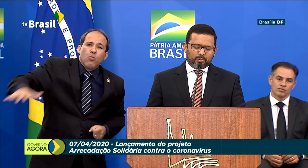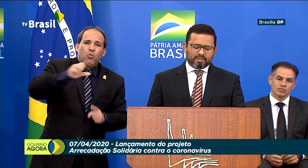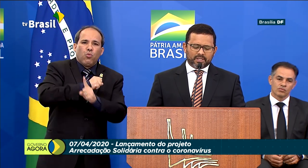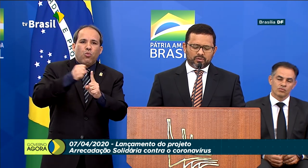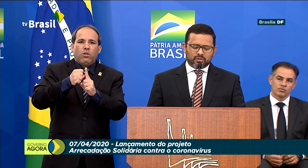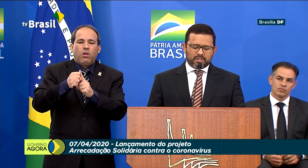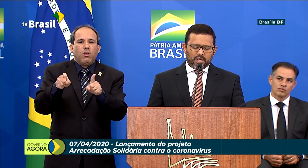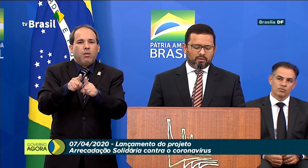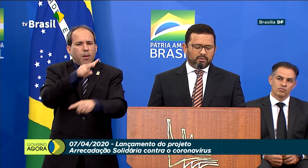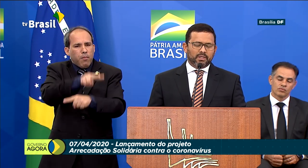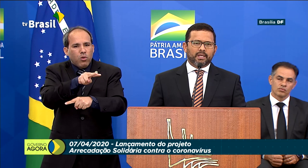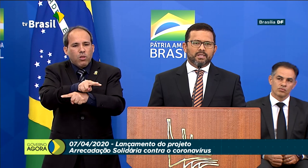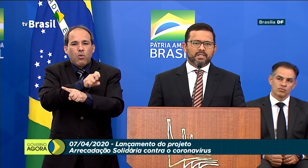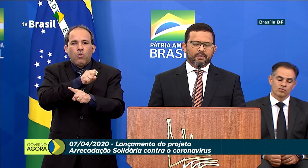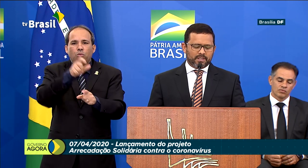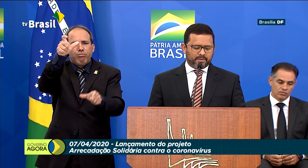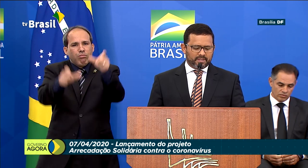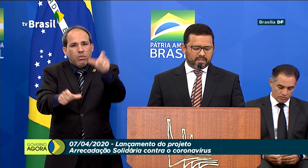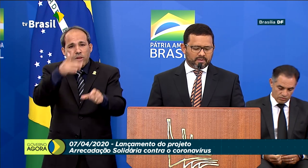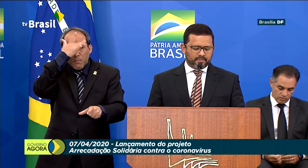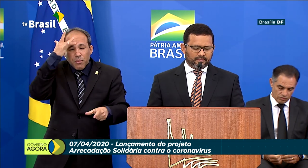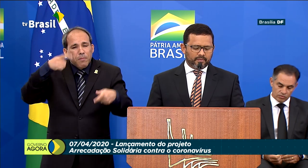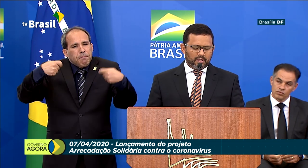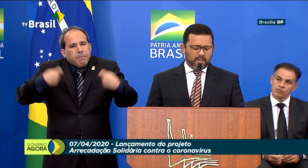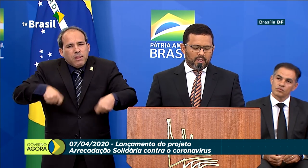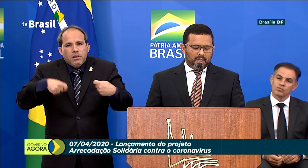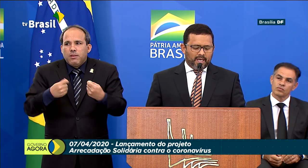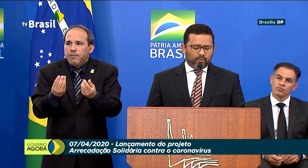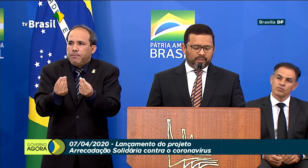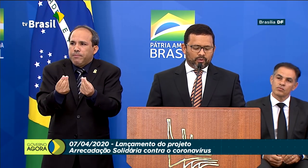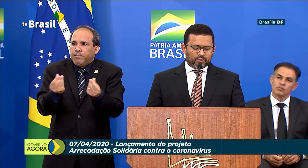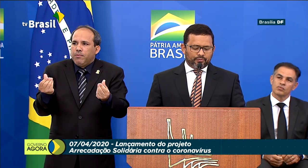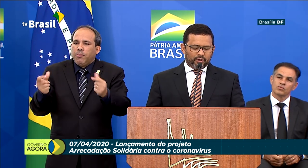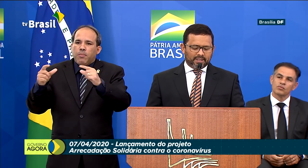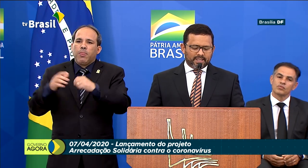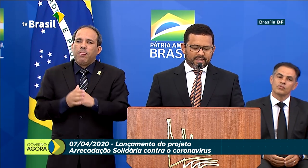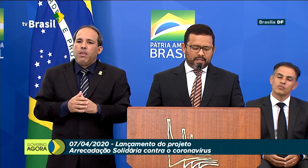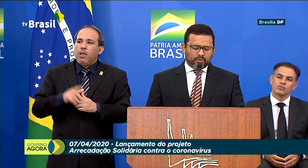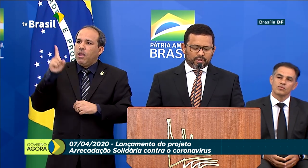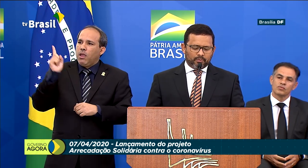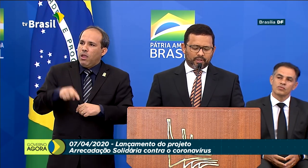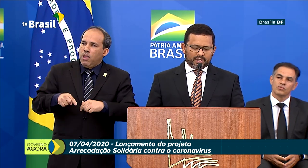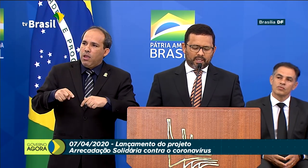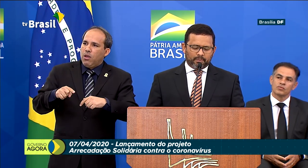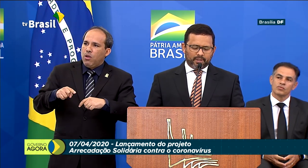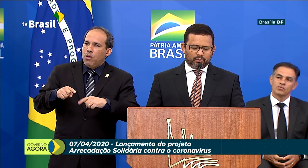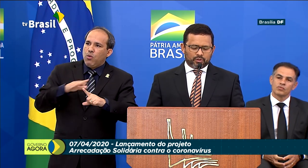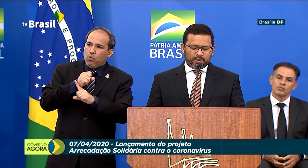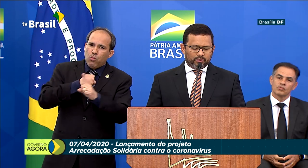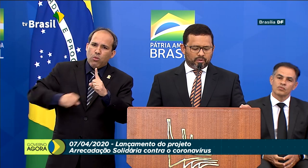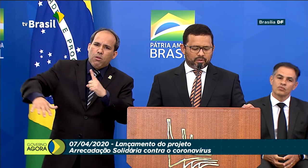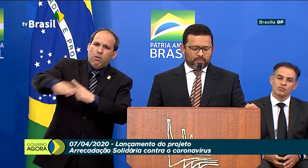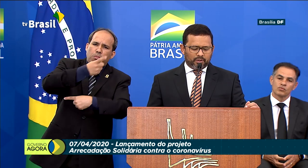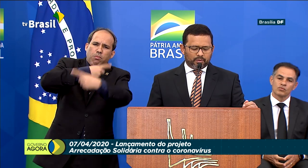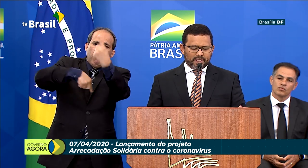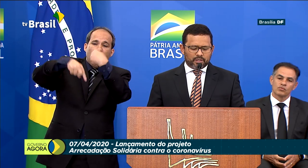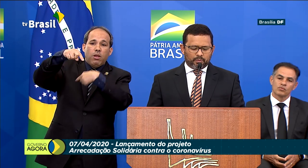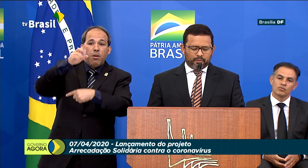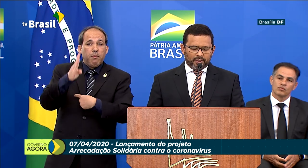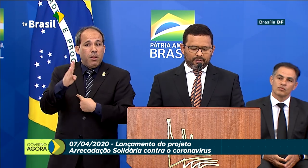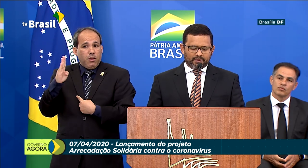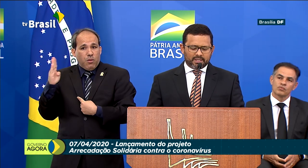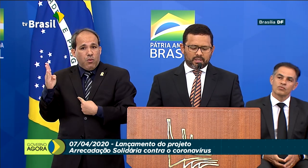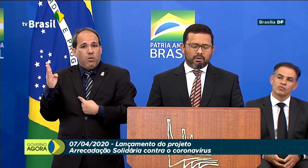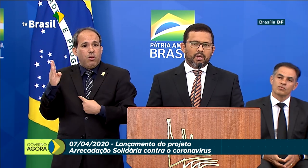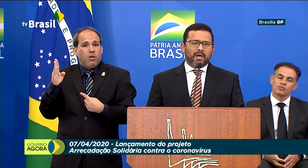da proteção social daqueles que mais precisam. É com o intuito de fortalecer e contribuir na campanha Todos por Todos que o Banco do